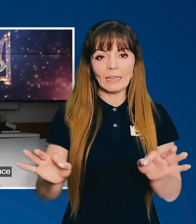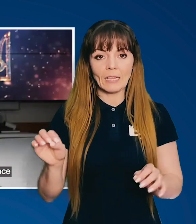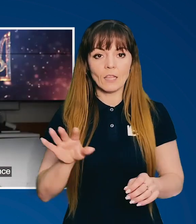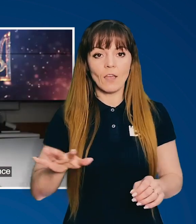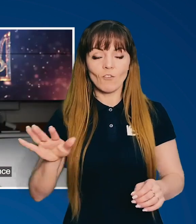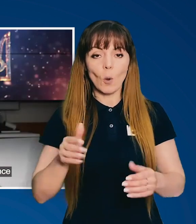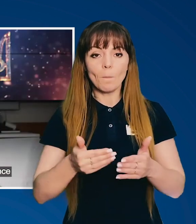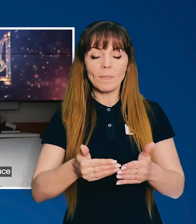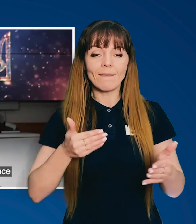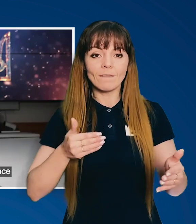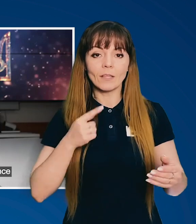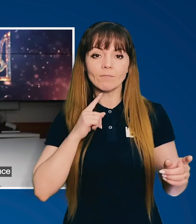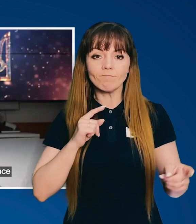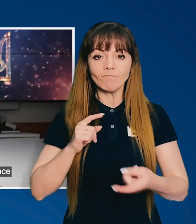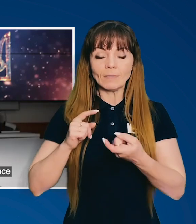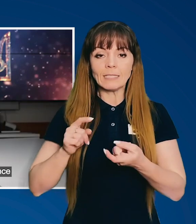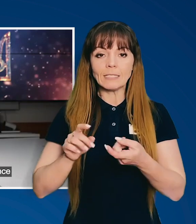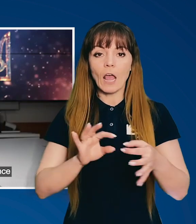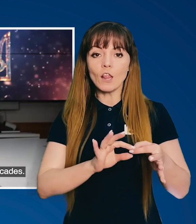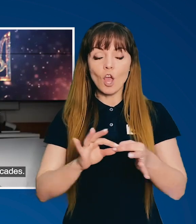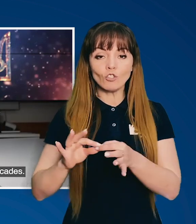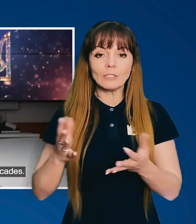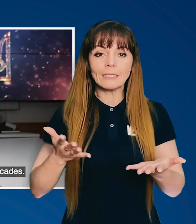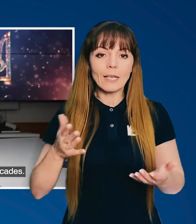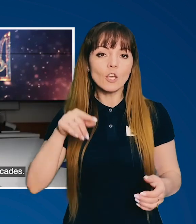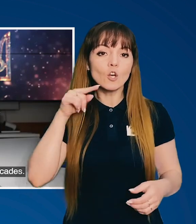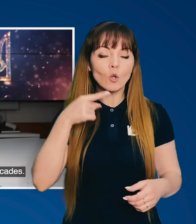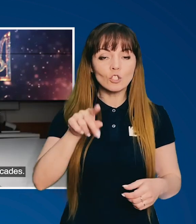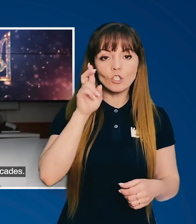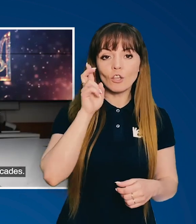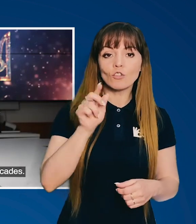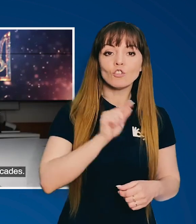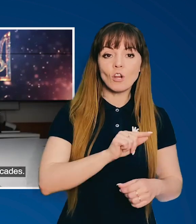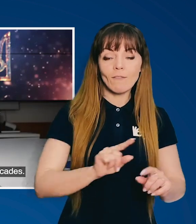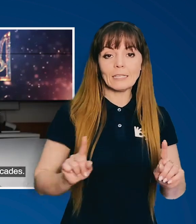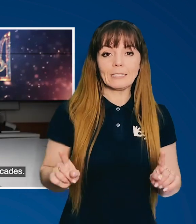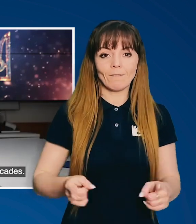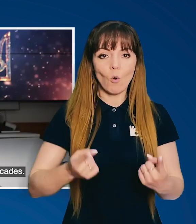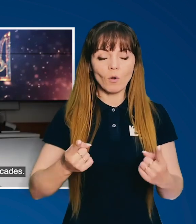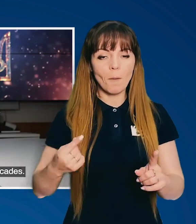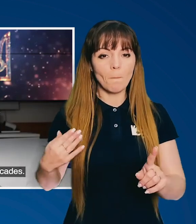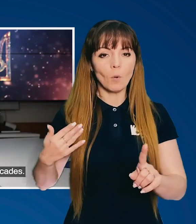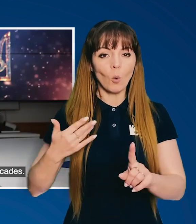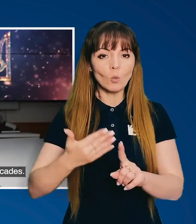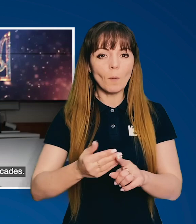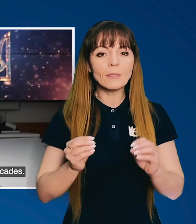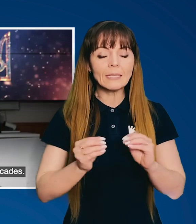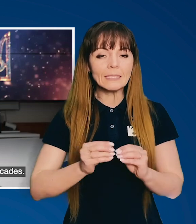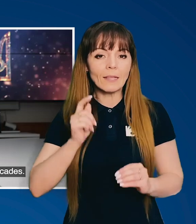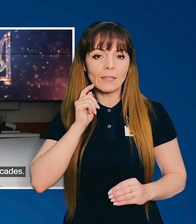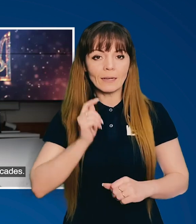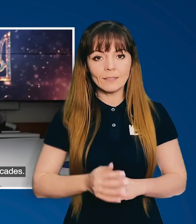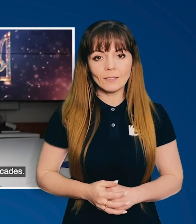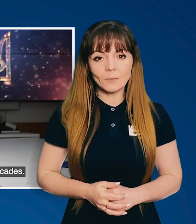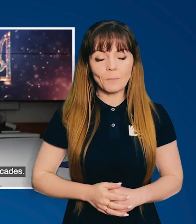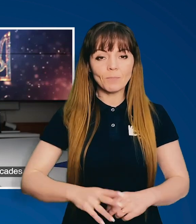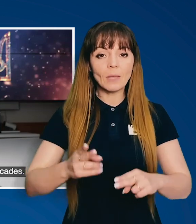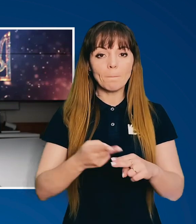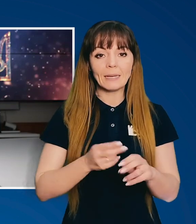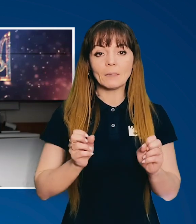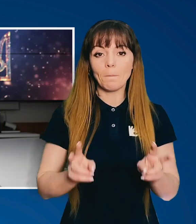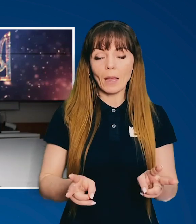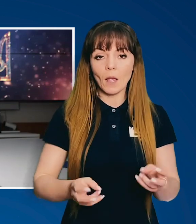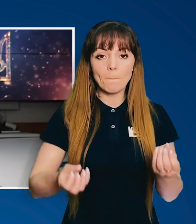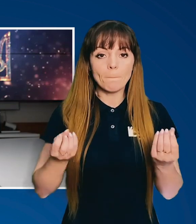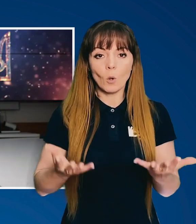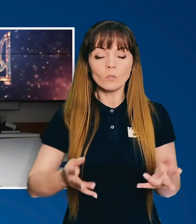звільнити Європу від ланцюгів залежності, які російська держава створювала протягом десятиліттів.